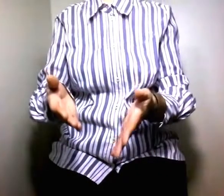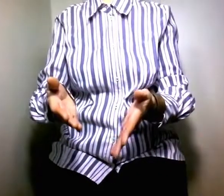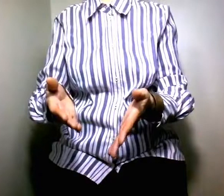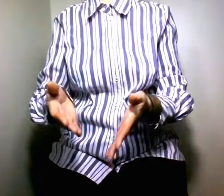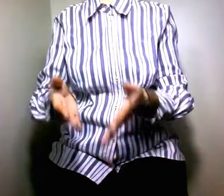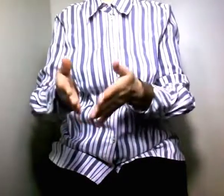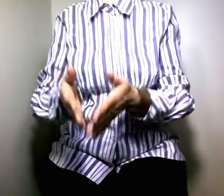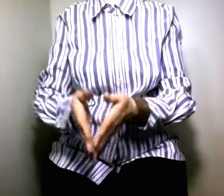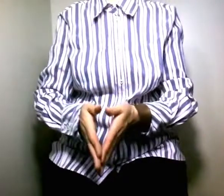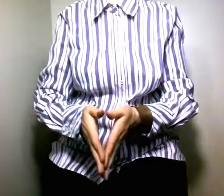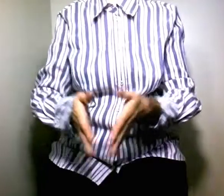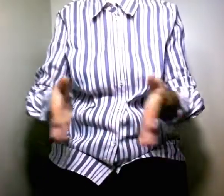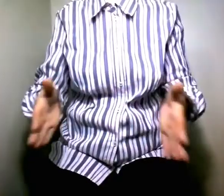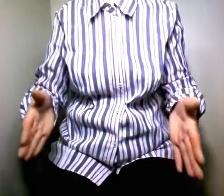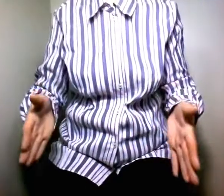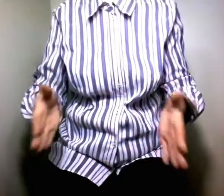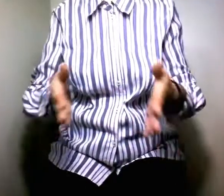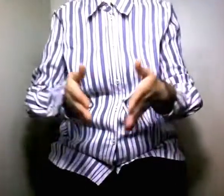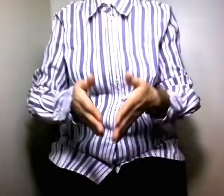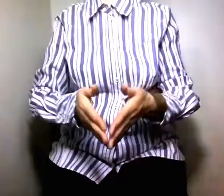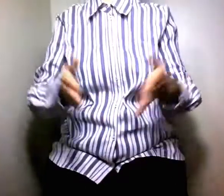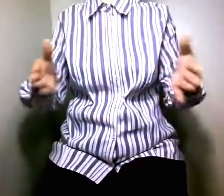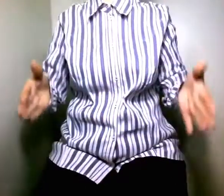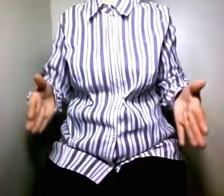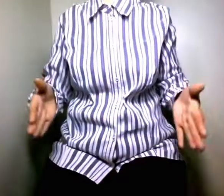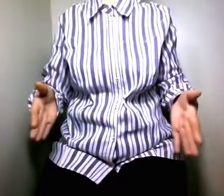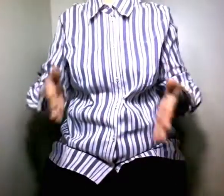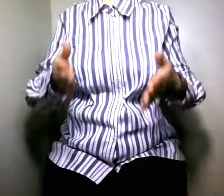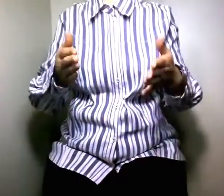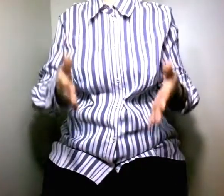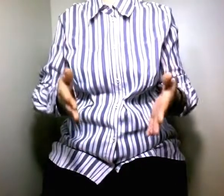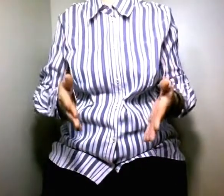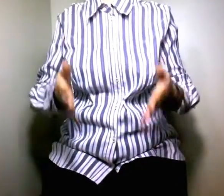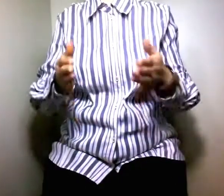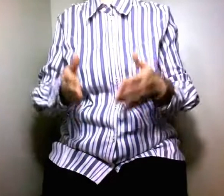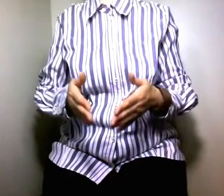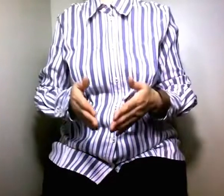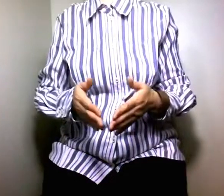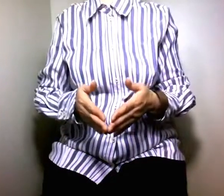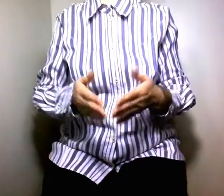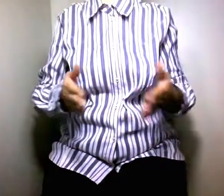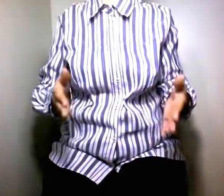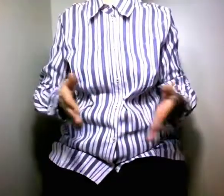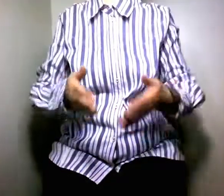من خلال الفيديو كله سوف تخرجون بفكرة أساسية عن هذا الموضوع